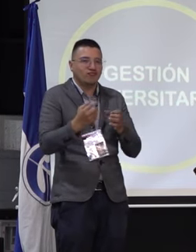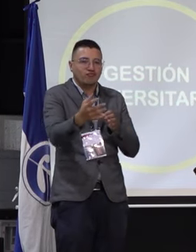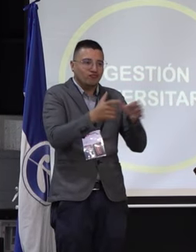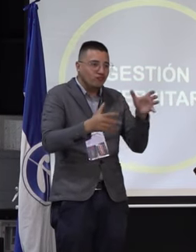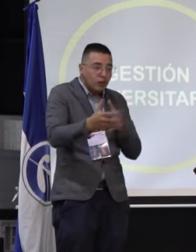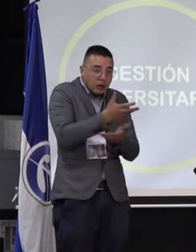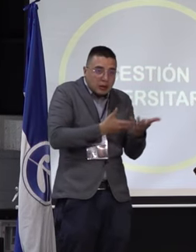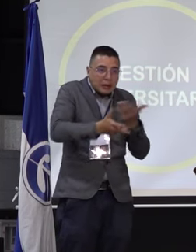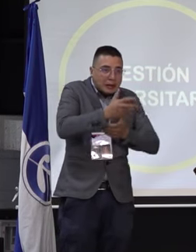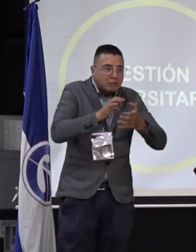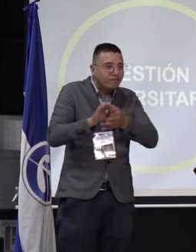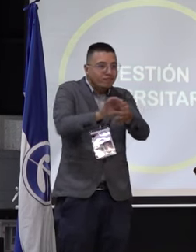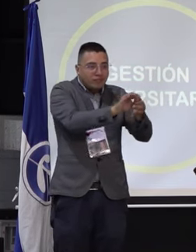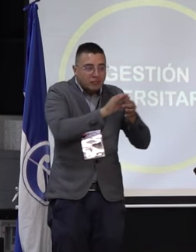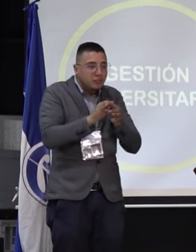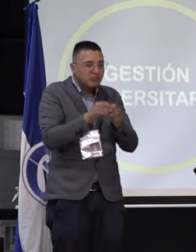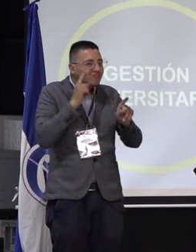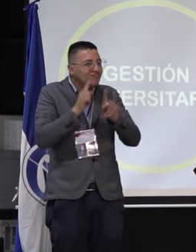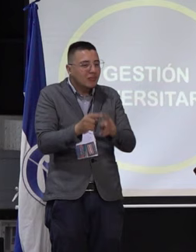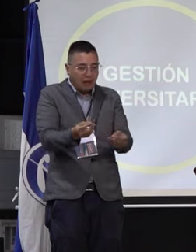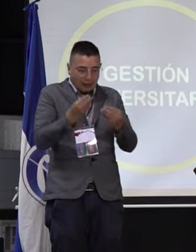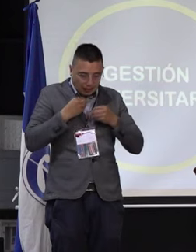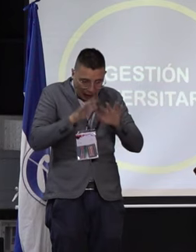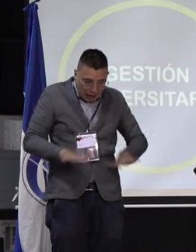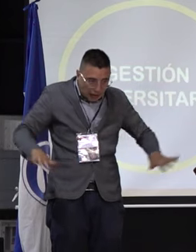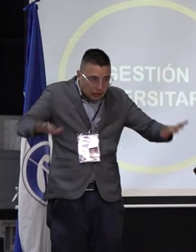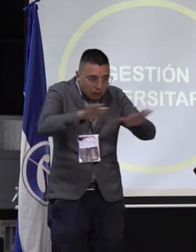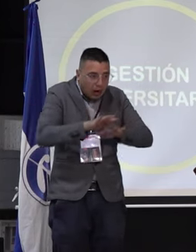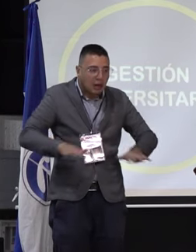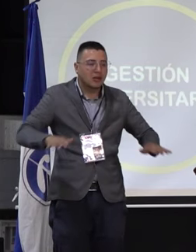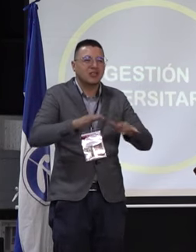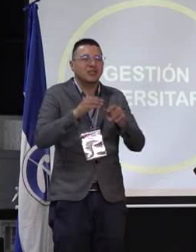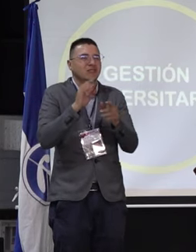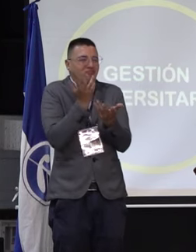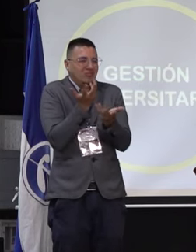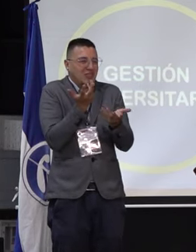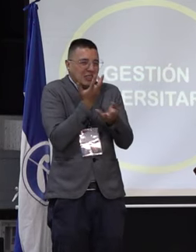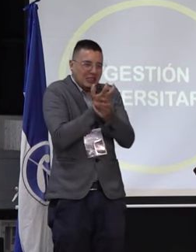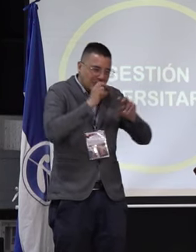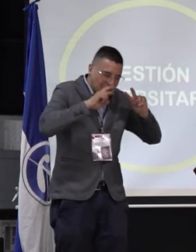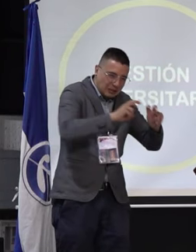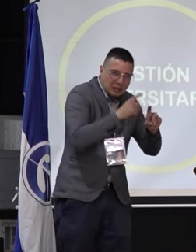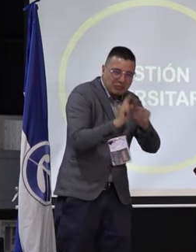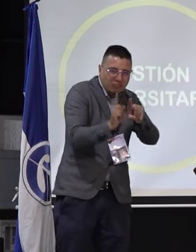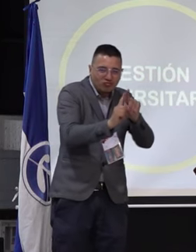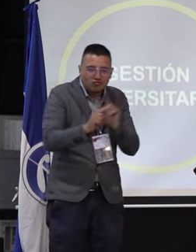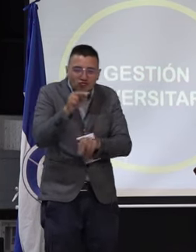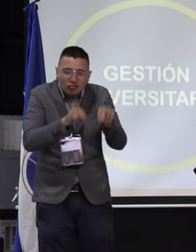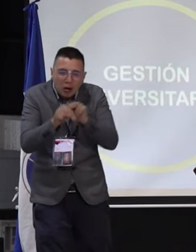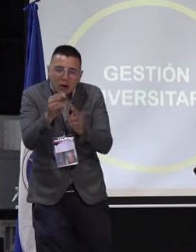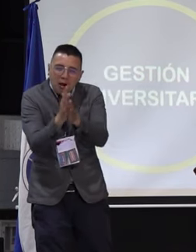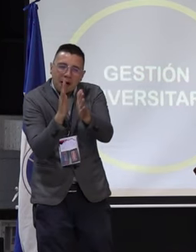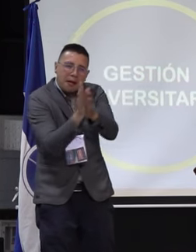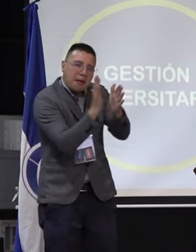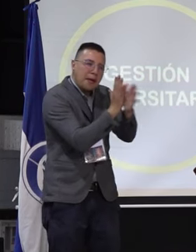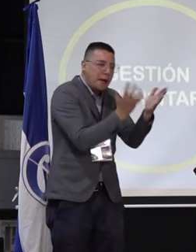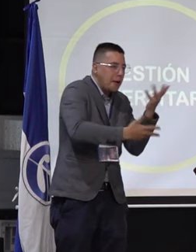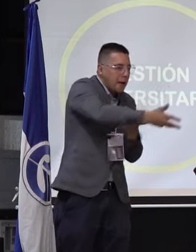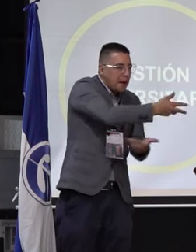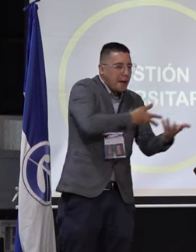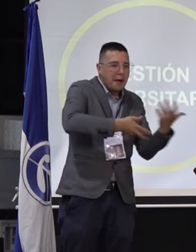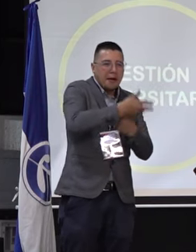institucional que nos garantice un espacio en escenarios de publicación científica, de socialización, experiencias, de formación, de